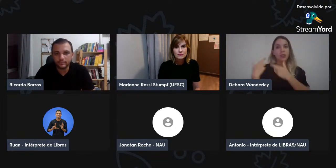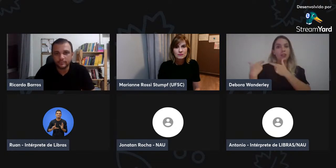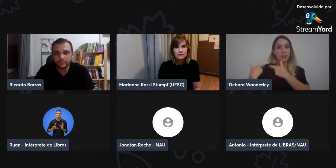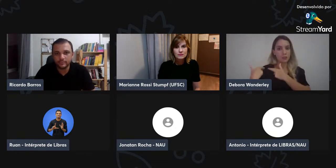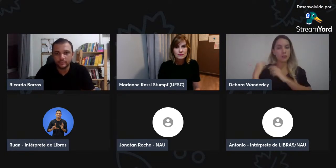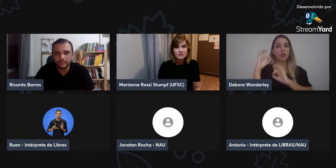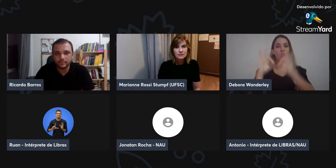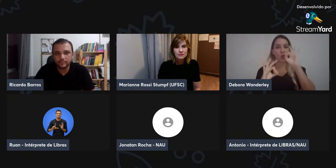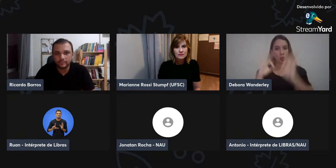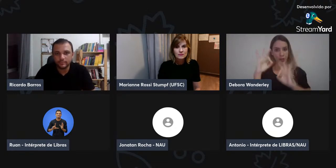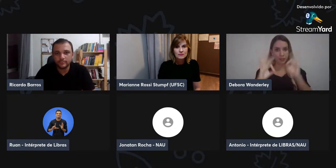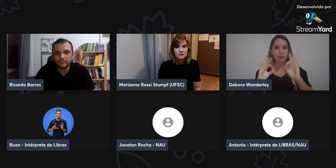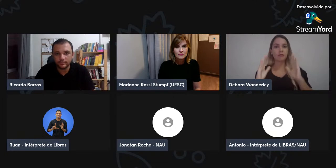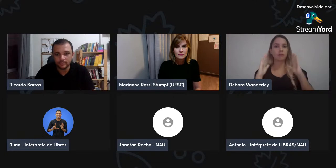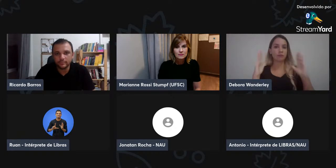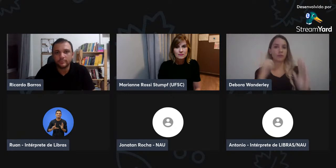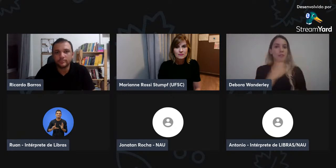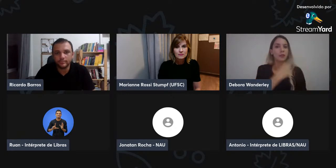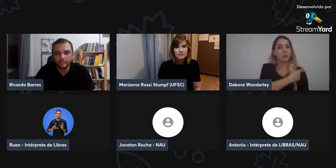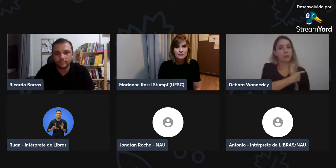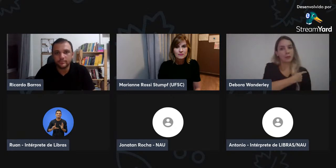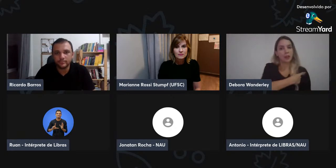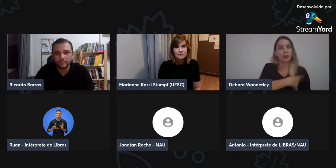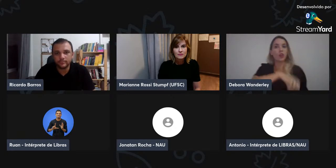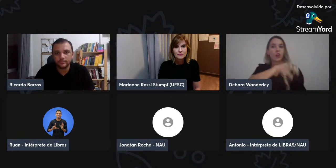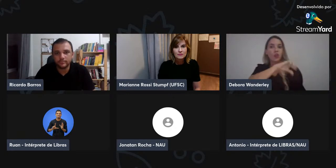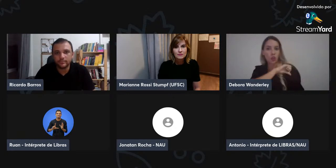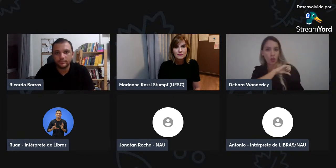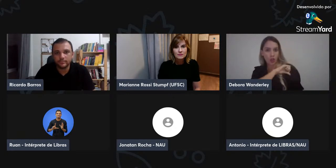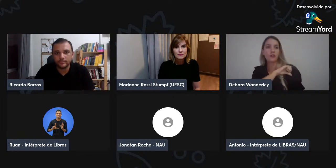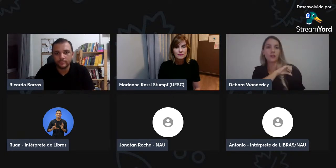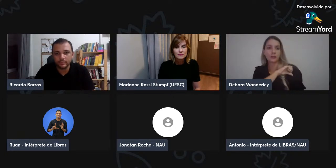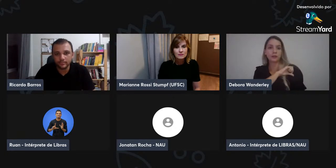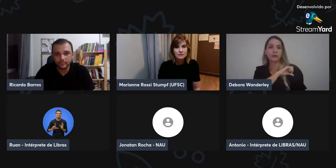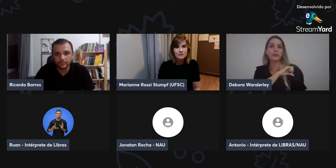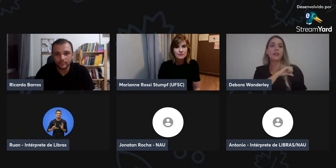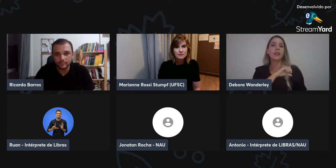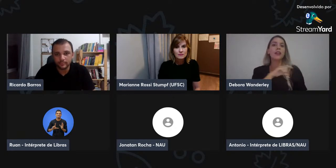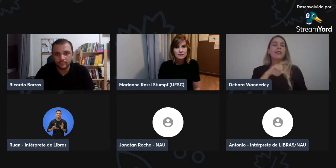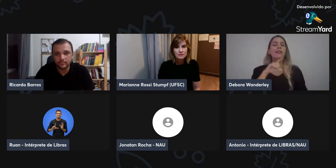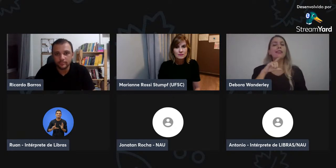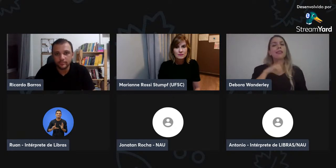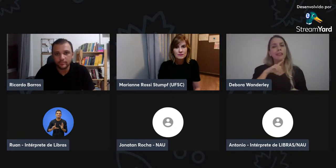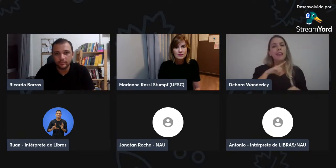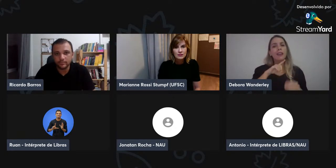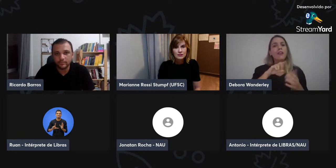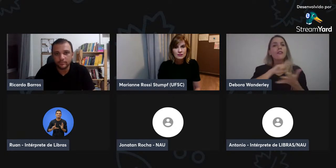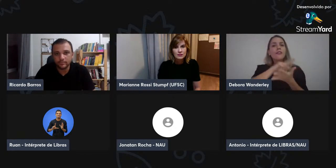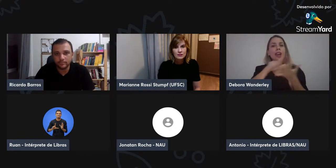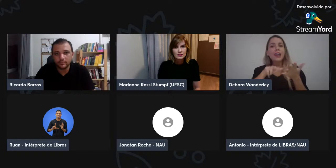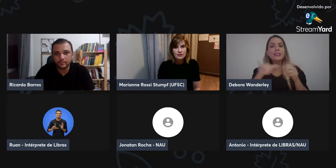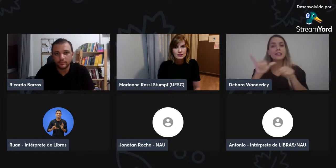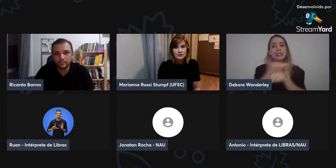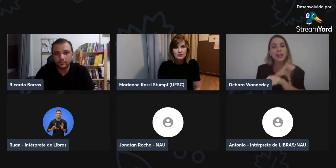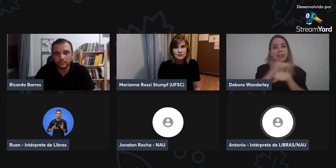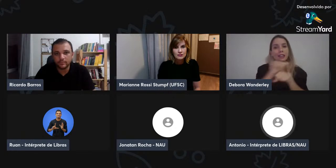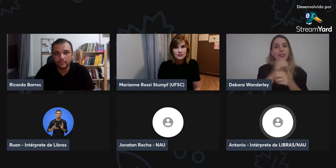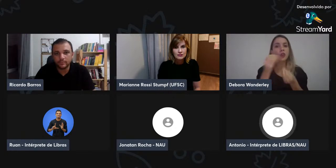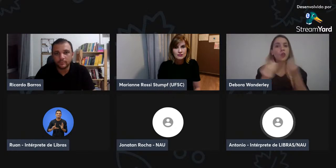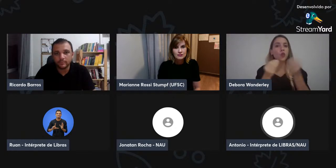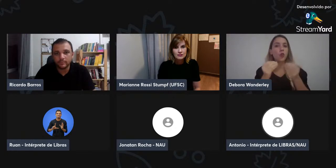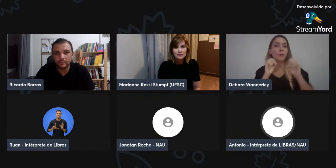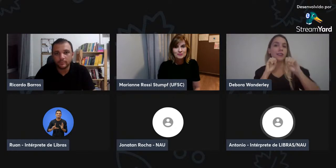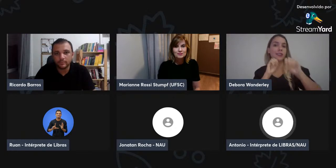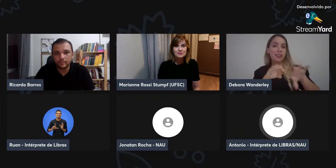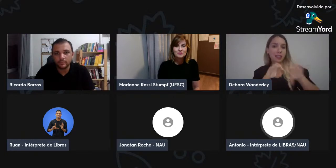e que é uma questão que eu sou responsável também, onde eu organizei tudo mais sobre essa questão até o nono ano, nós